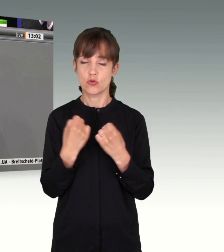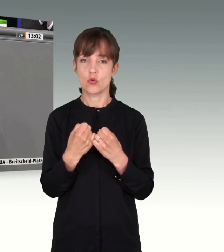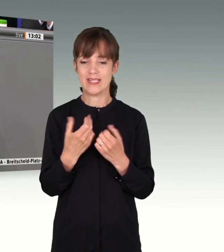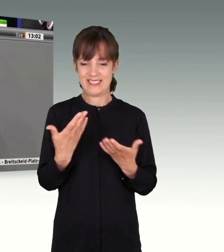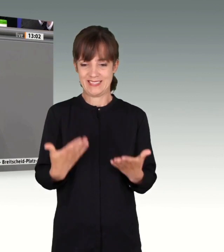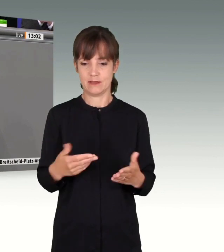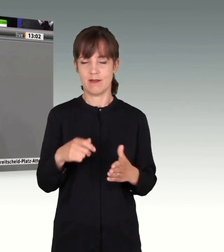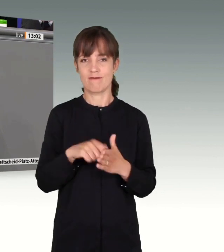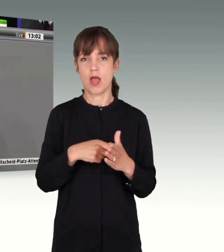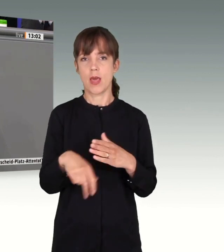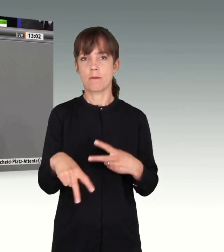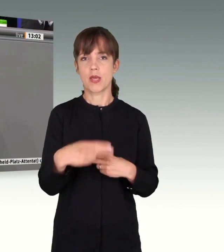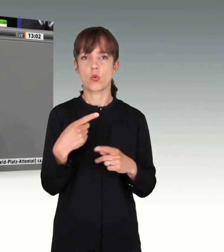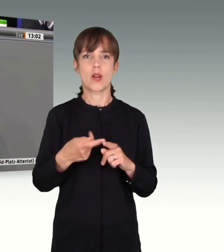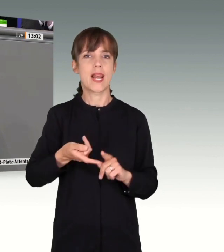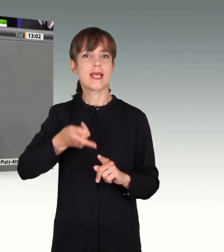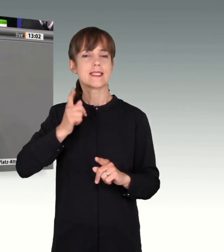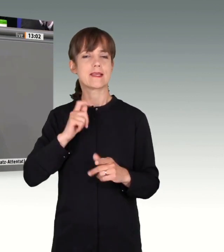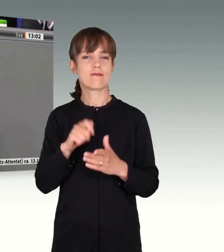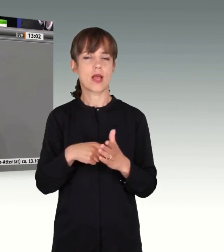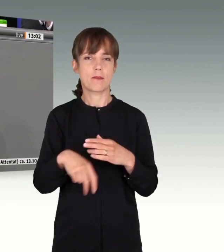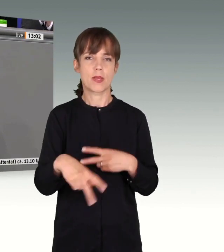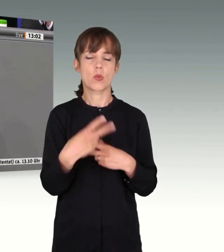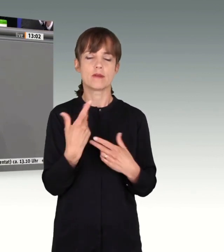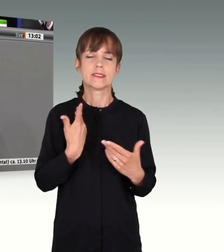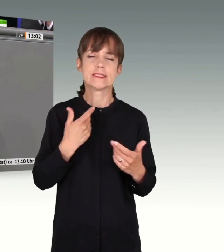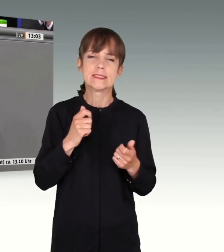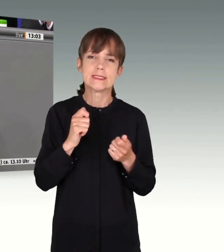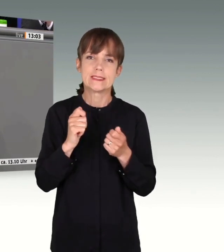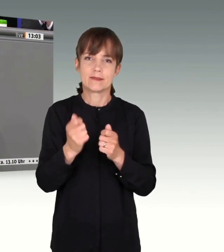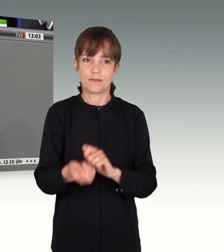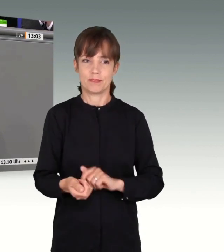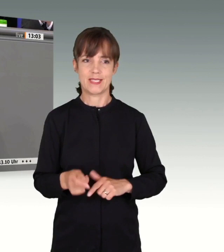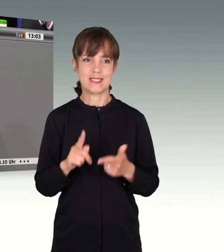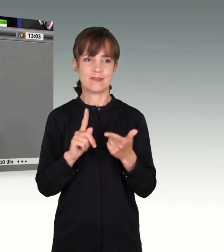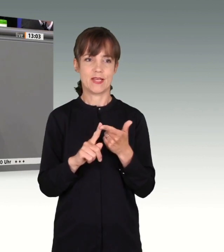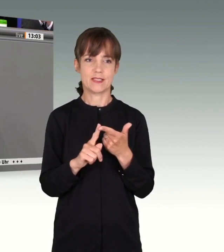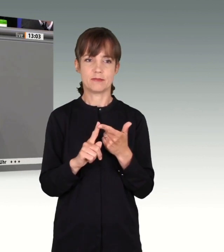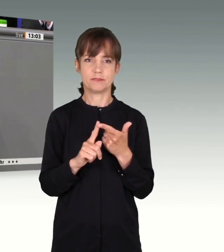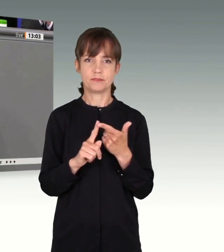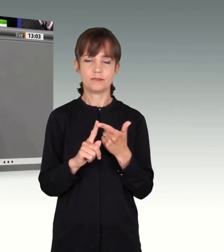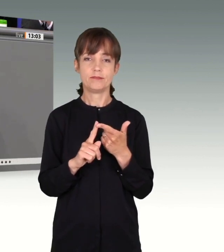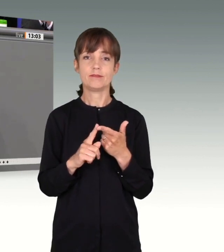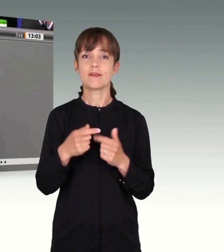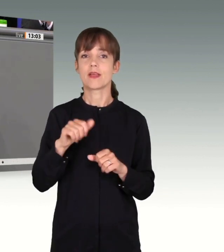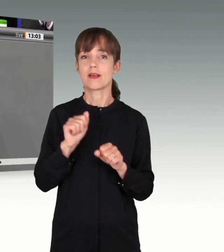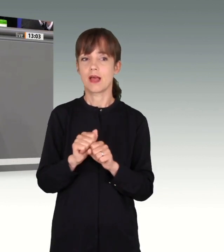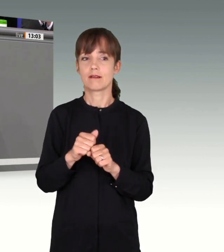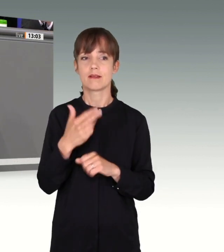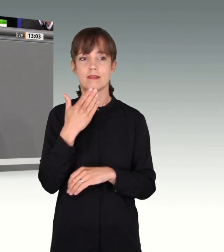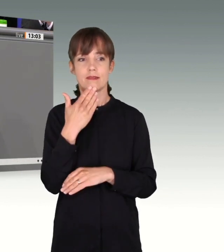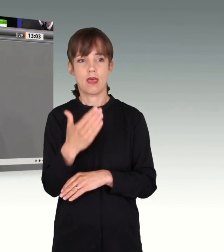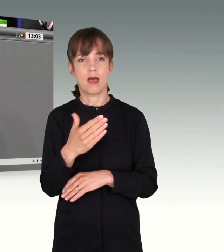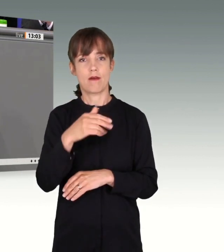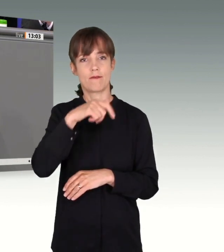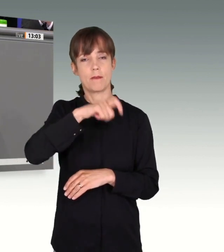Wahlperiode mühsam verändert haben. Zweitens. Wir können und dürfen Menschen mit